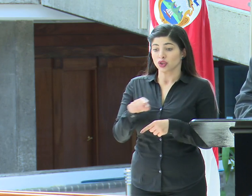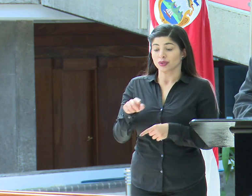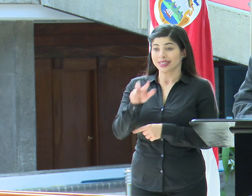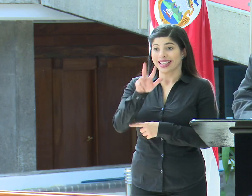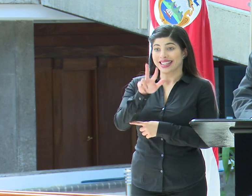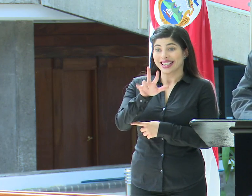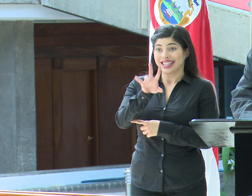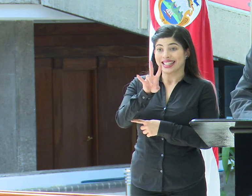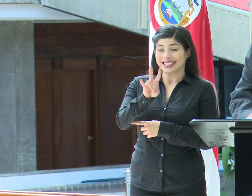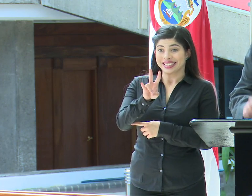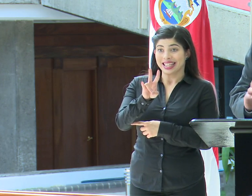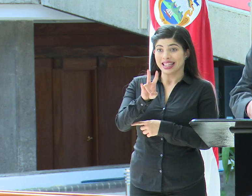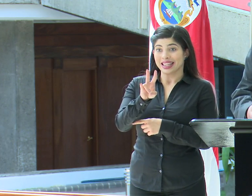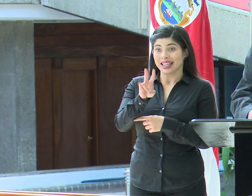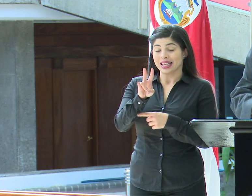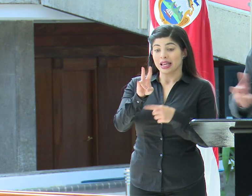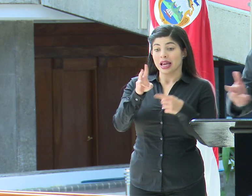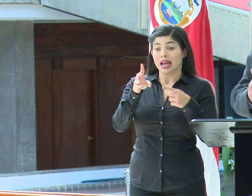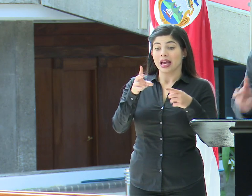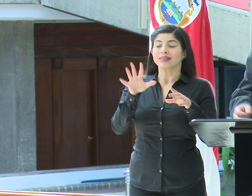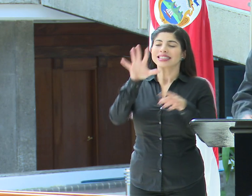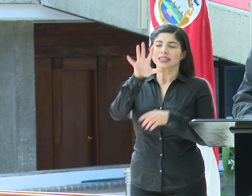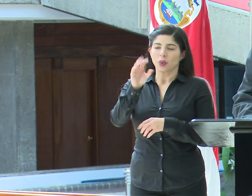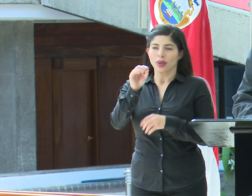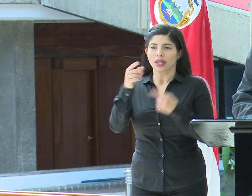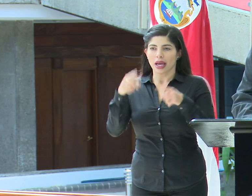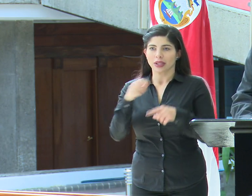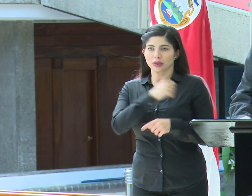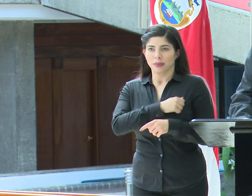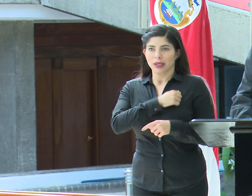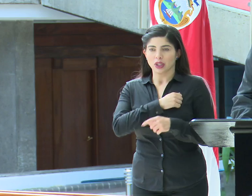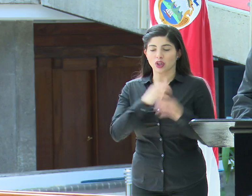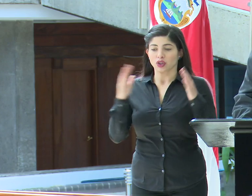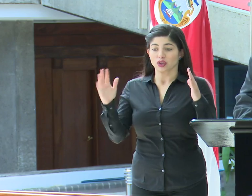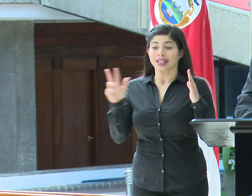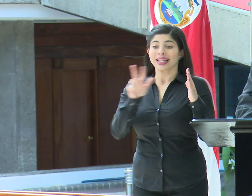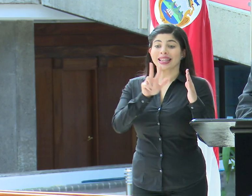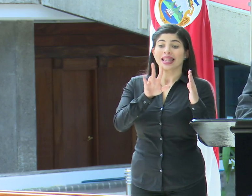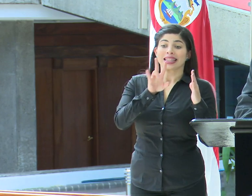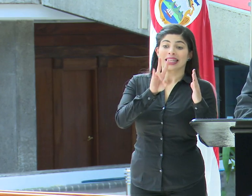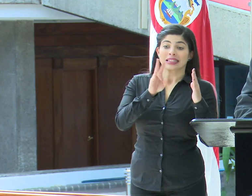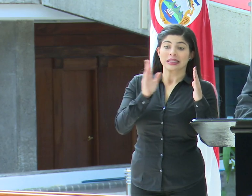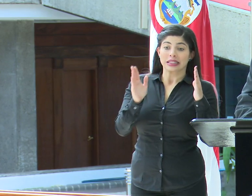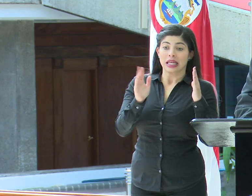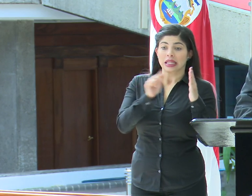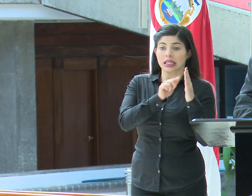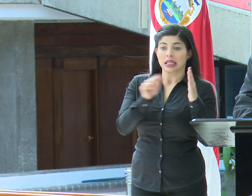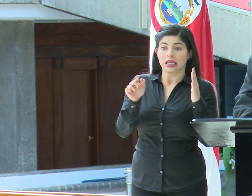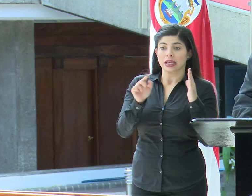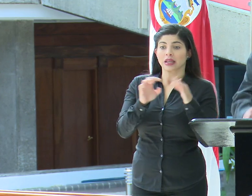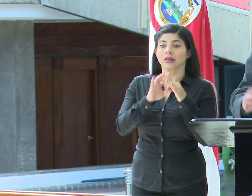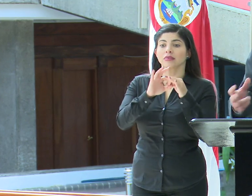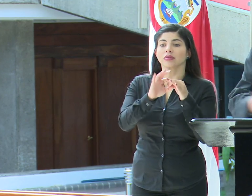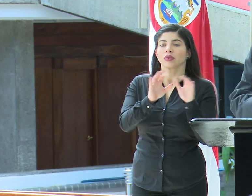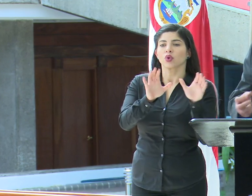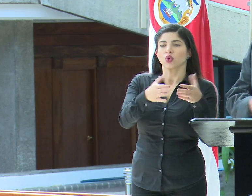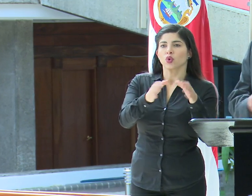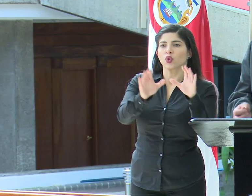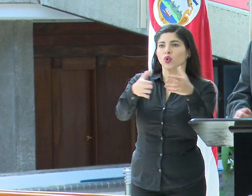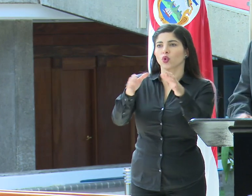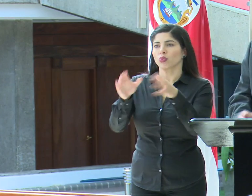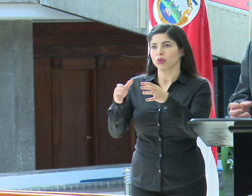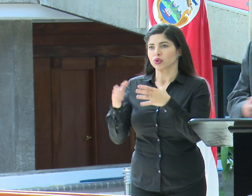37 casos, de los 50 casos, perdón, 37 están asociados a clúster o